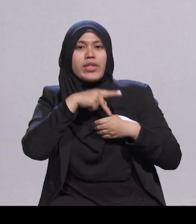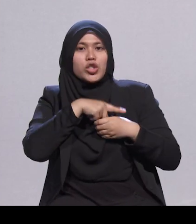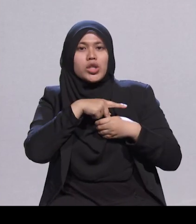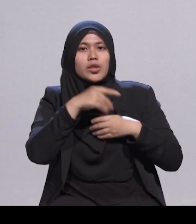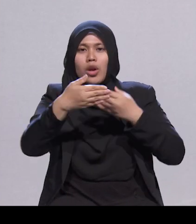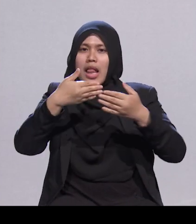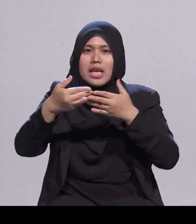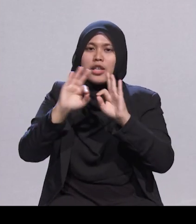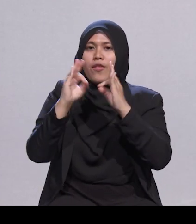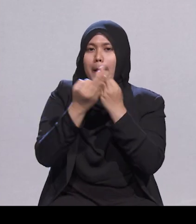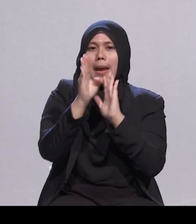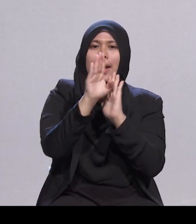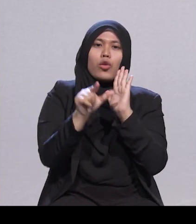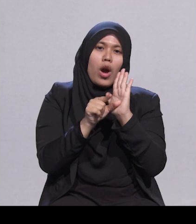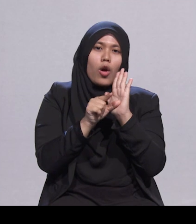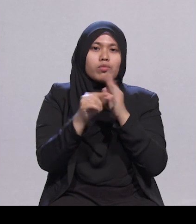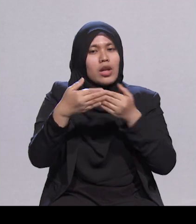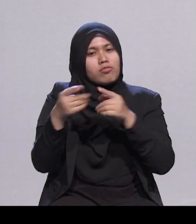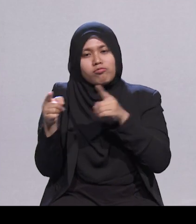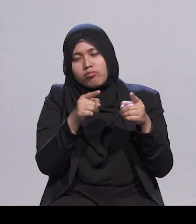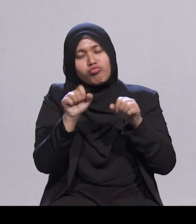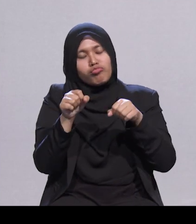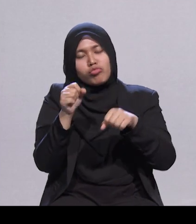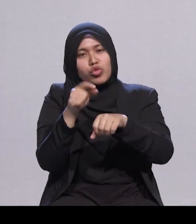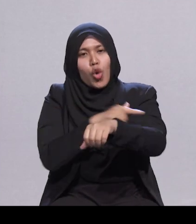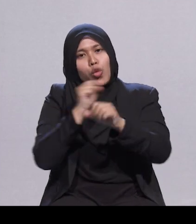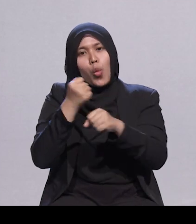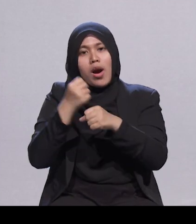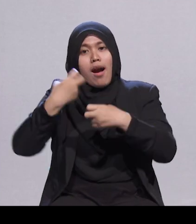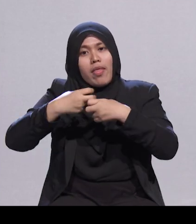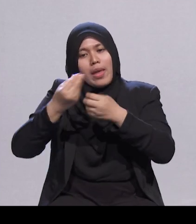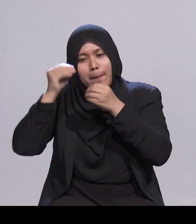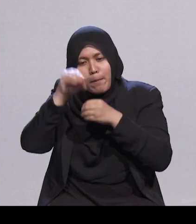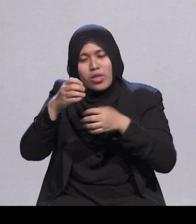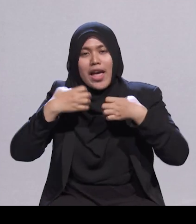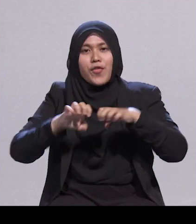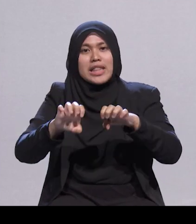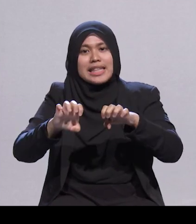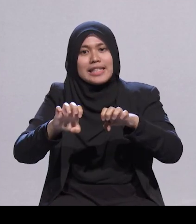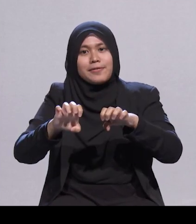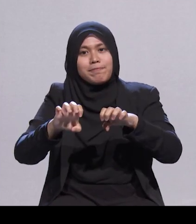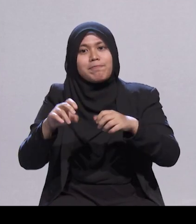Kemajuan ini didorong dua kunci utama, pendidikan dan latihan kemahiran.